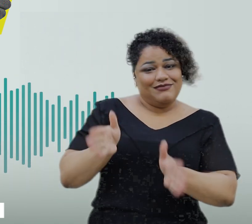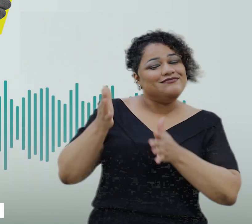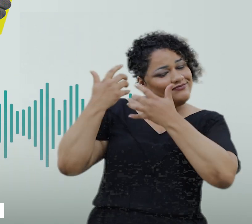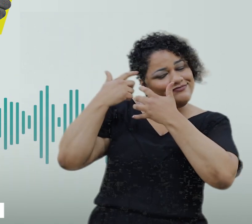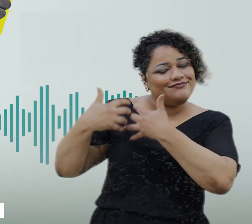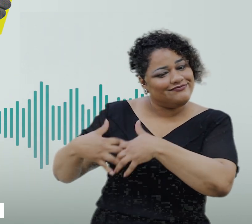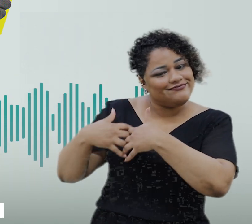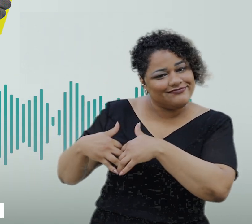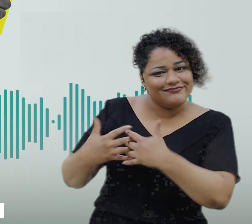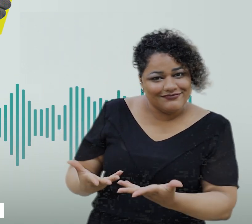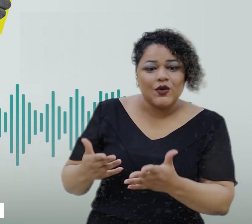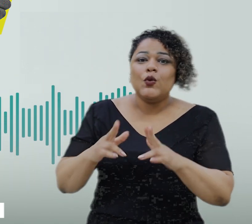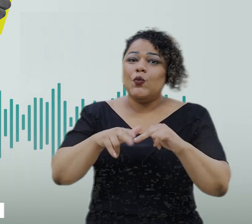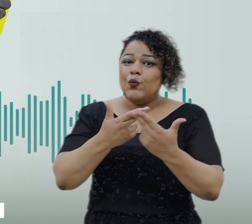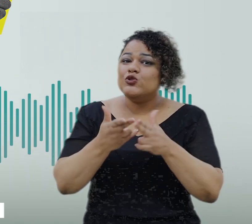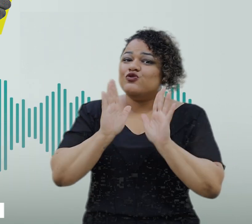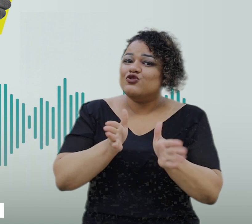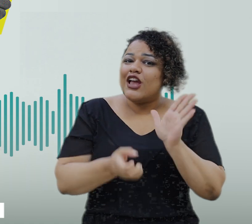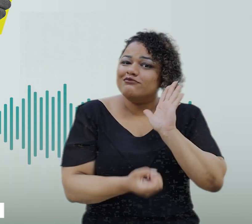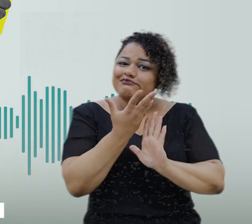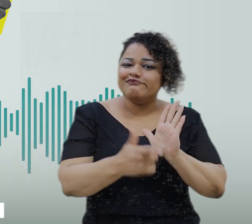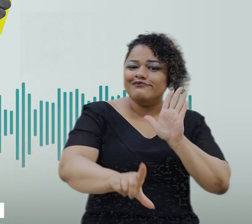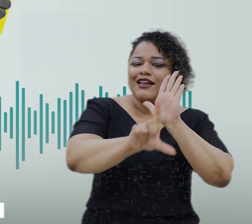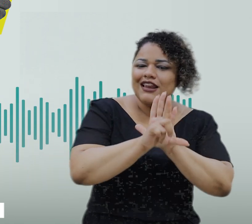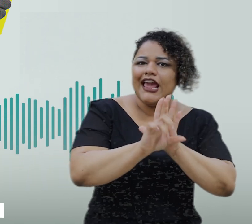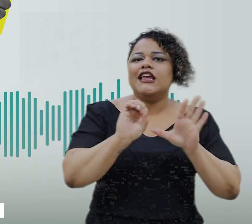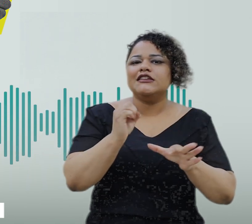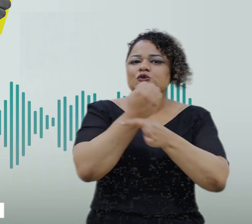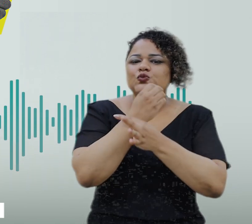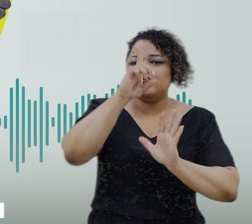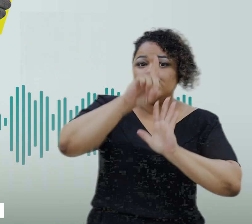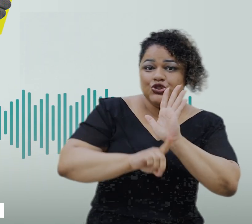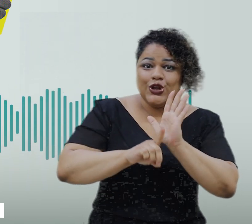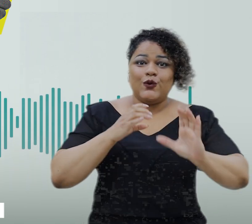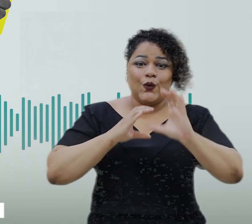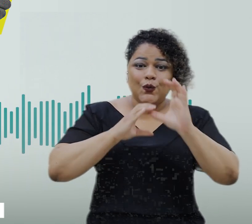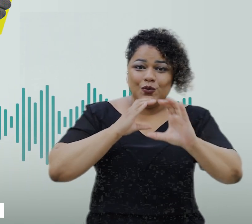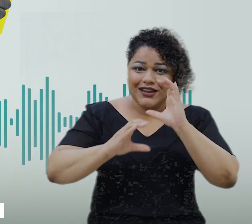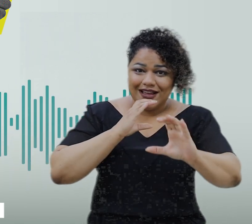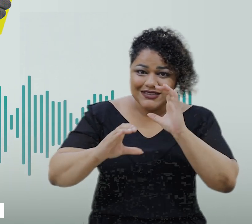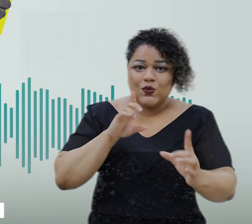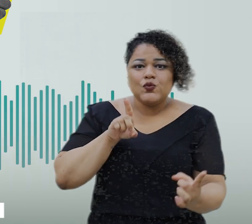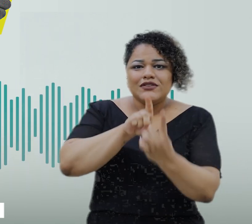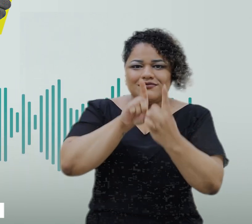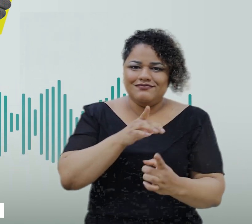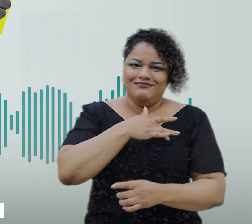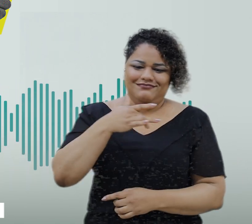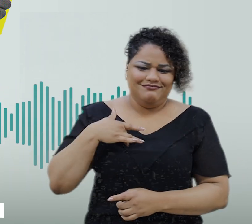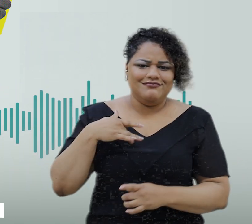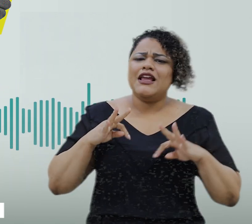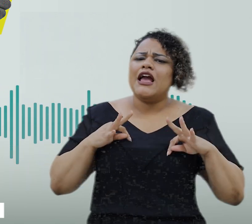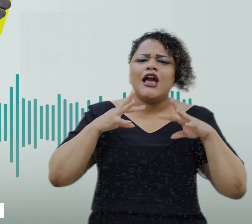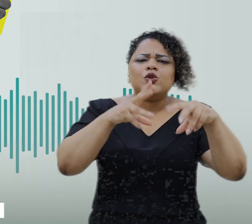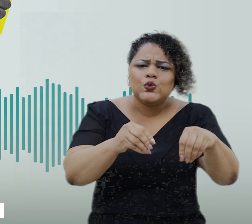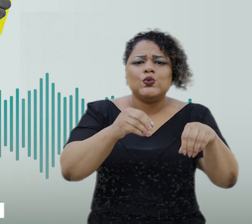e é por isso que já está em vigor a lei que assegura o direito à comunicação nos atendimentos de saúde a